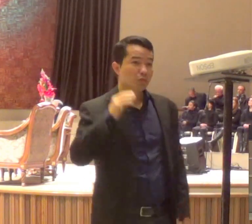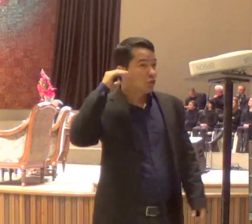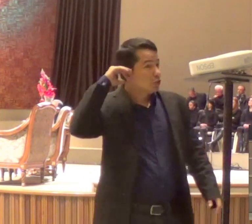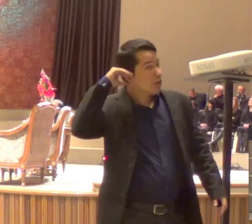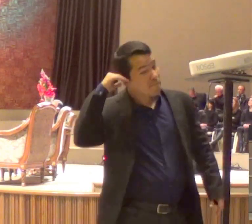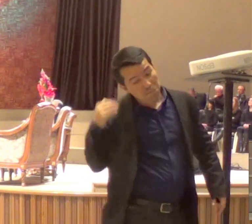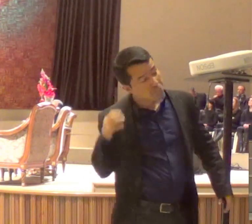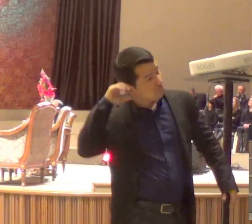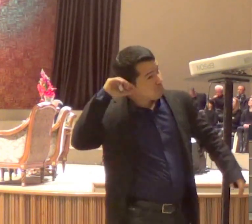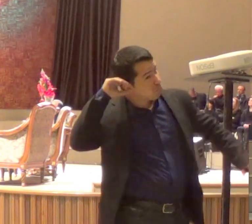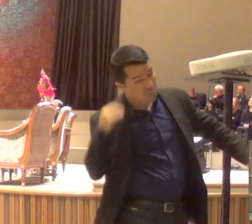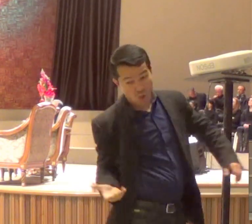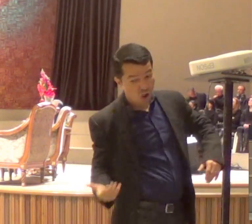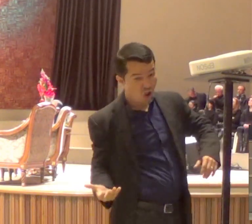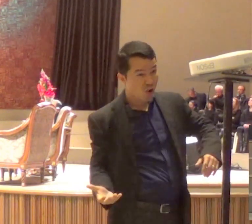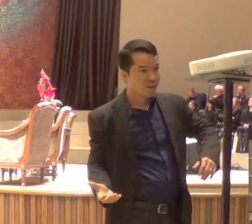a cabeça assim, e pegou bem na orelha assim,